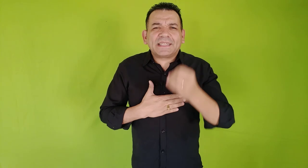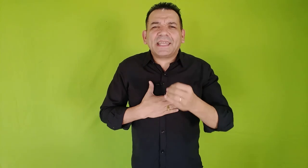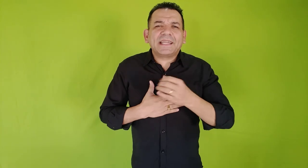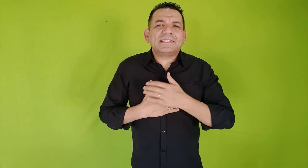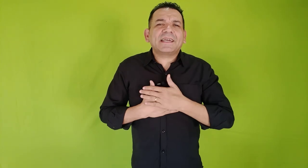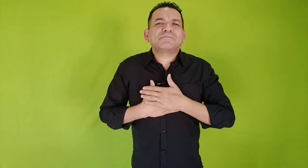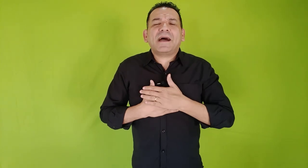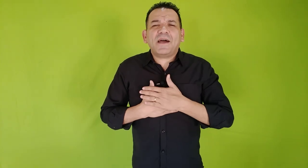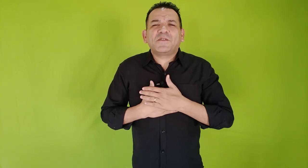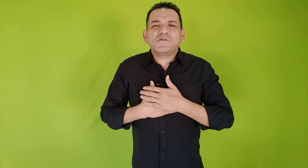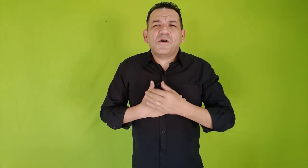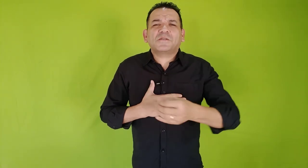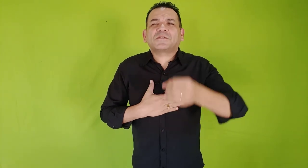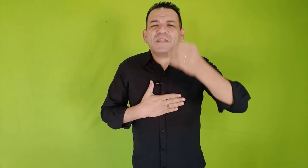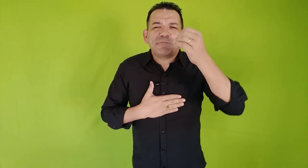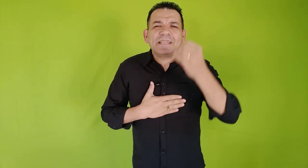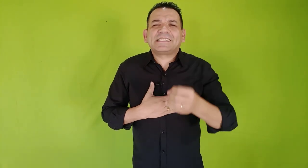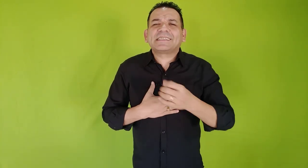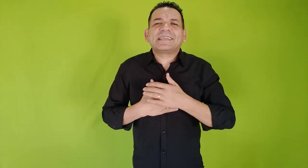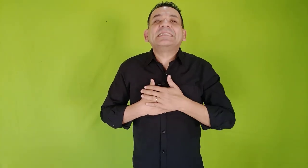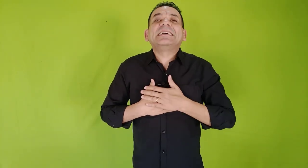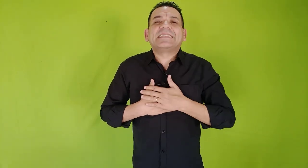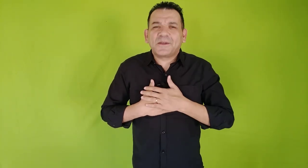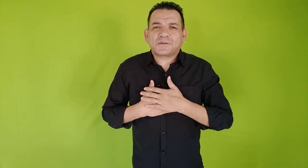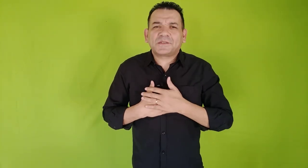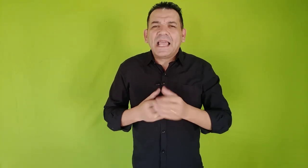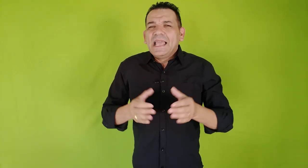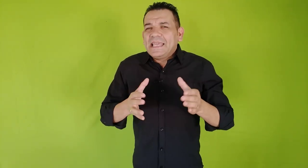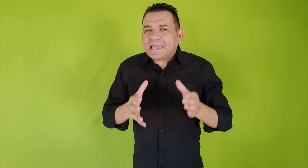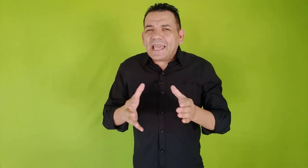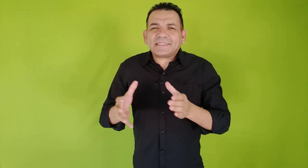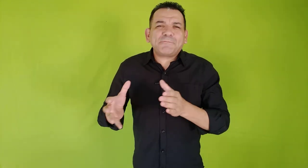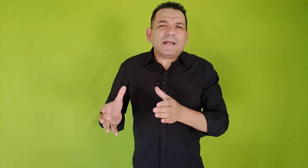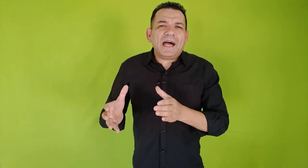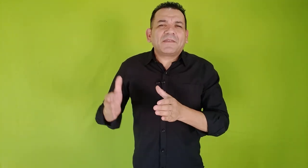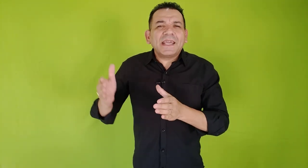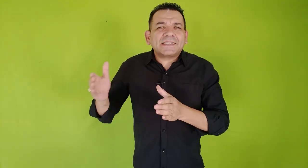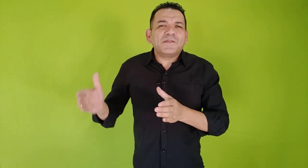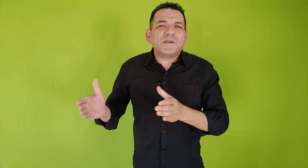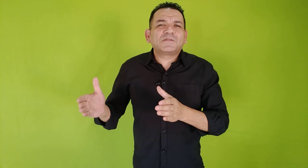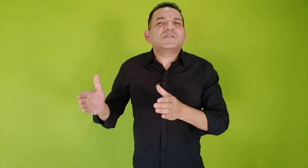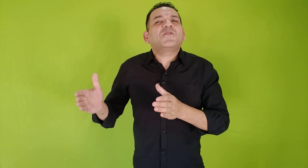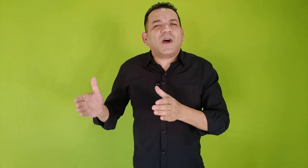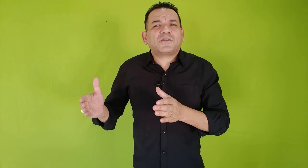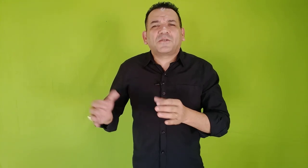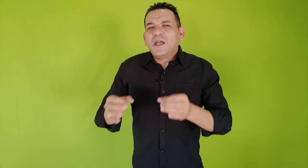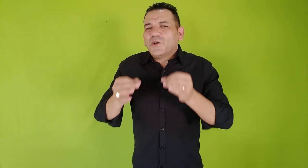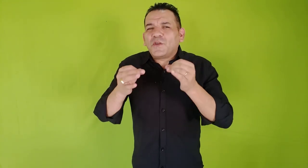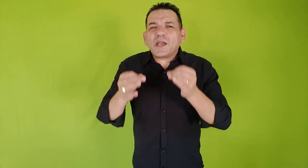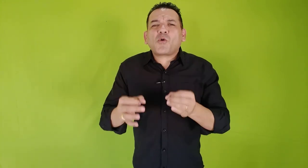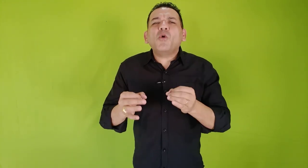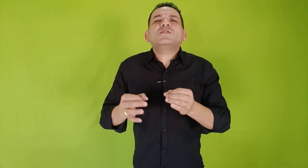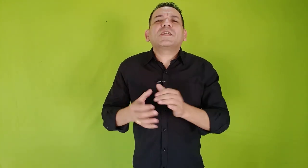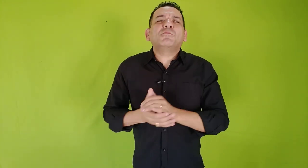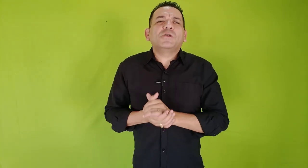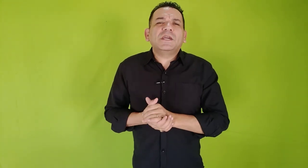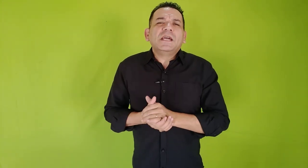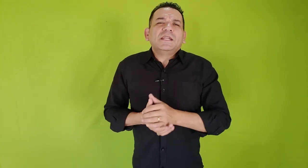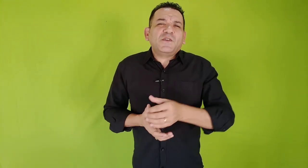tenha dias maravilhosos na presença de Deus. E que esta palavra, esse vídeo, de fato, venha contribuir de